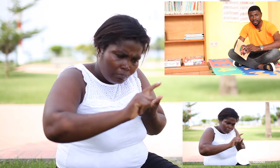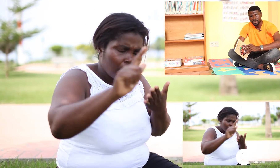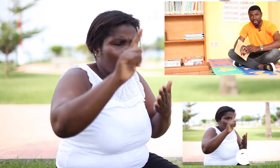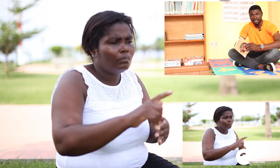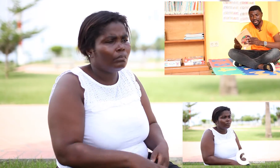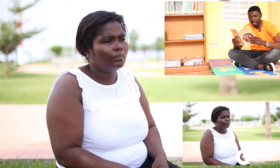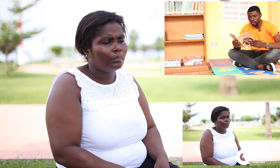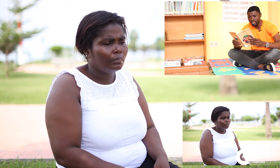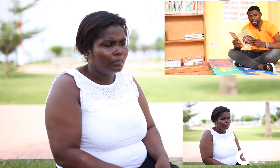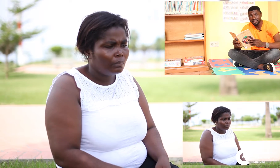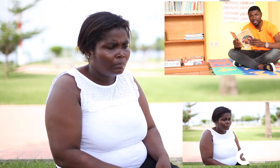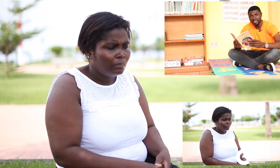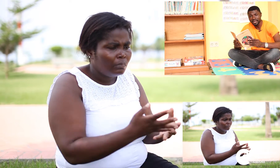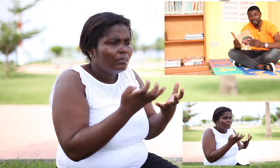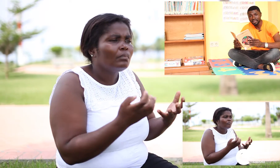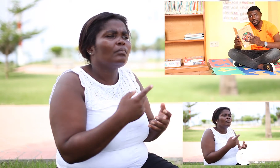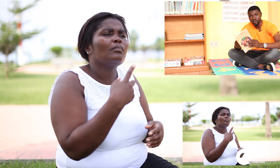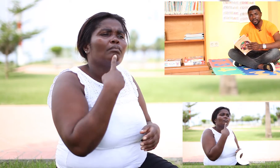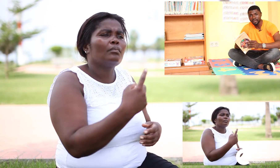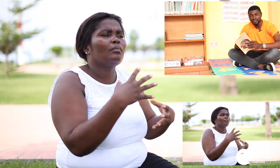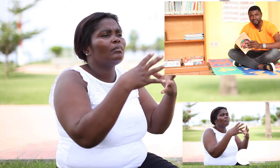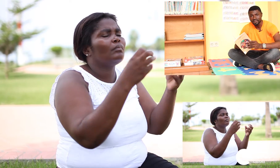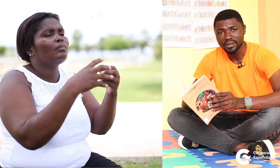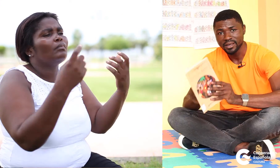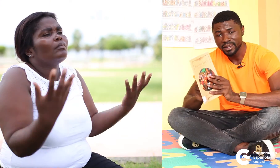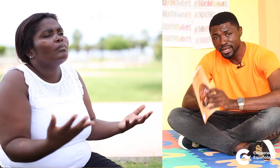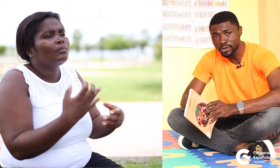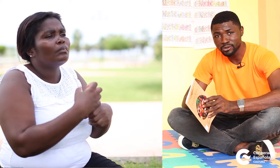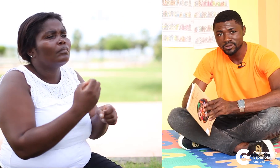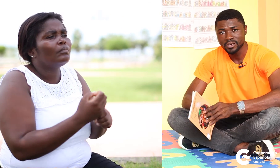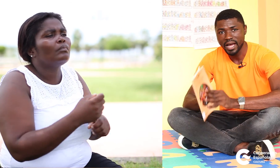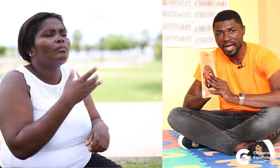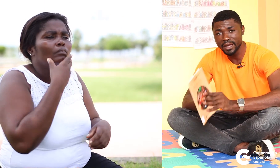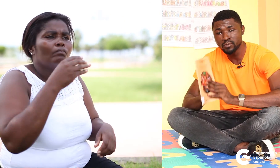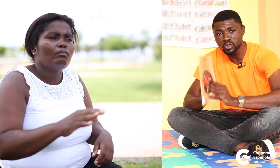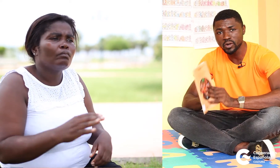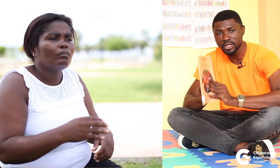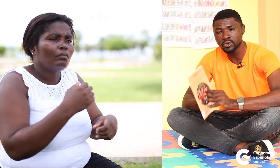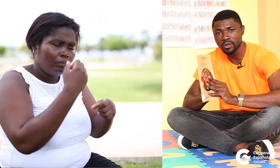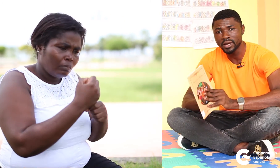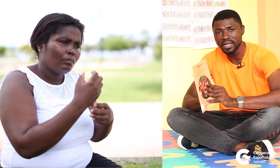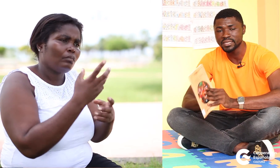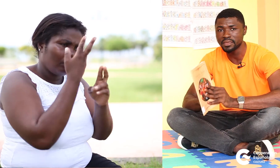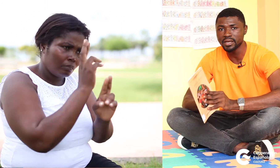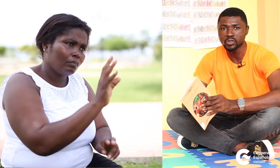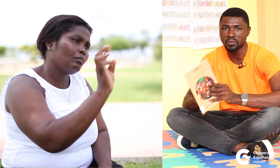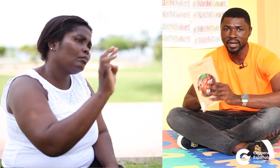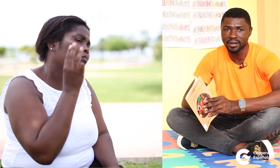¿Qué nos quiere decir esta historia? Niños, hagan mucho caso de lo que les dice su madre.